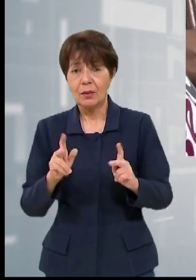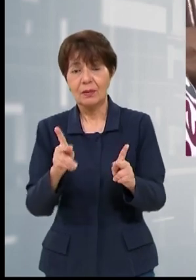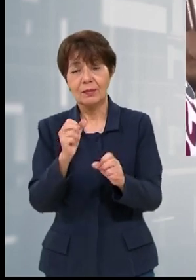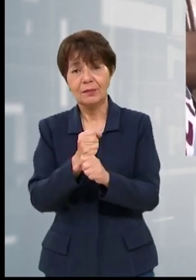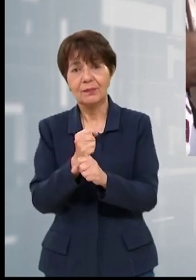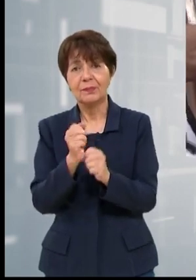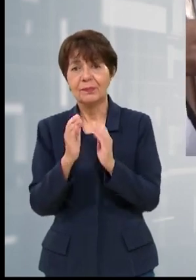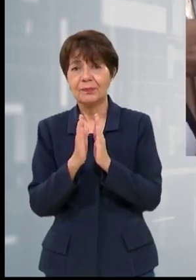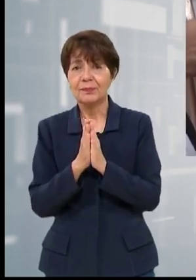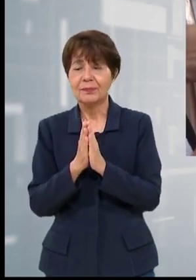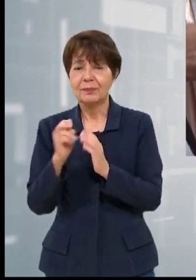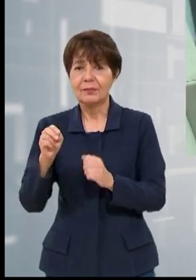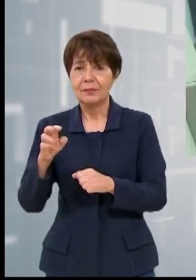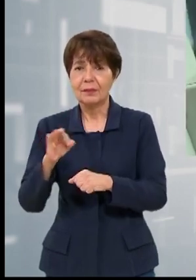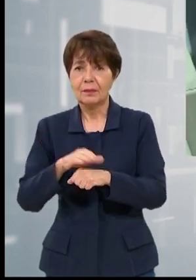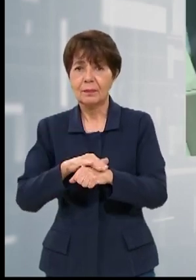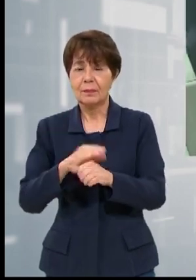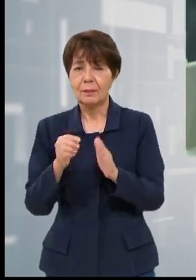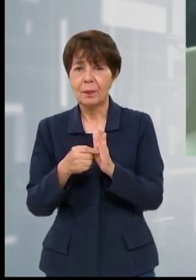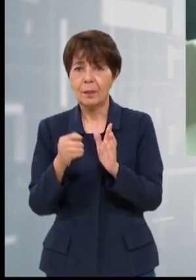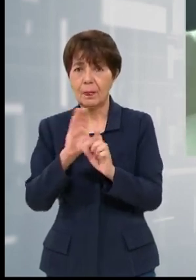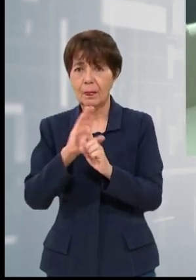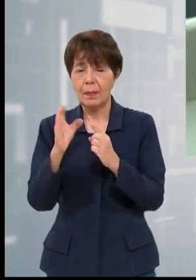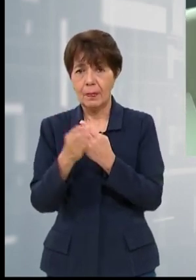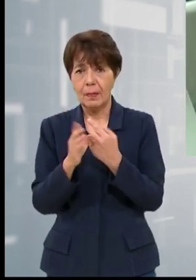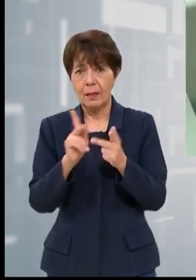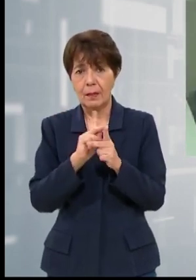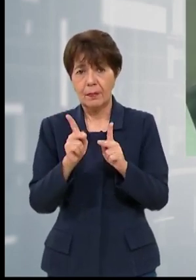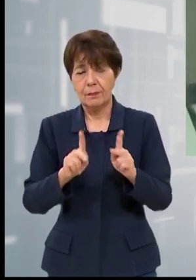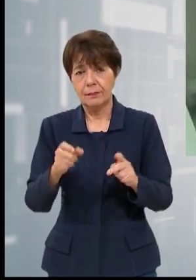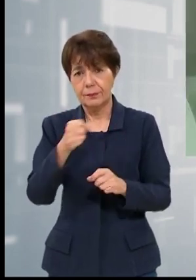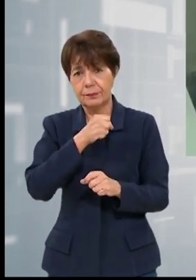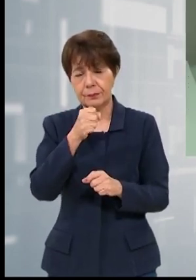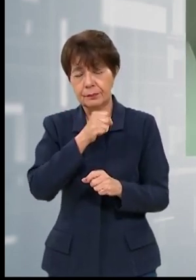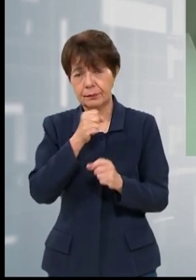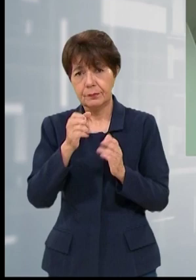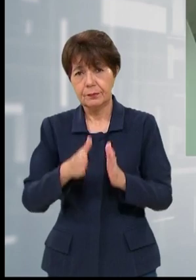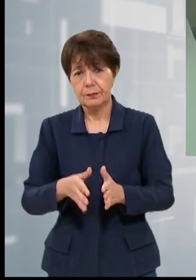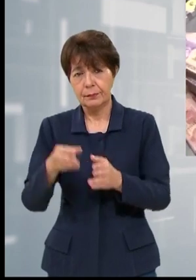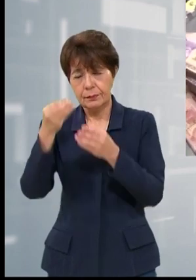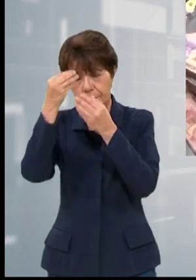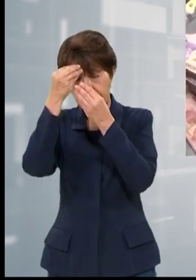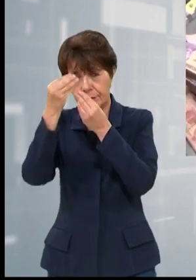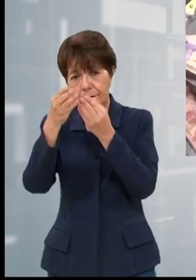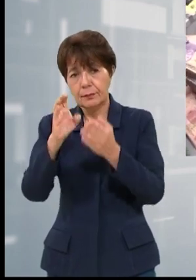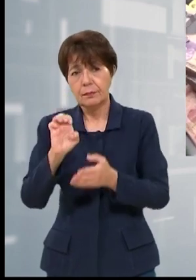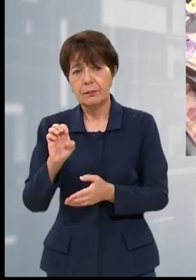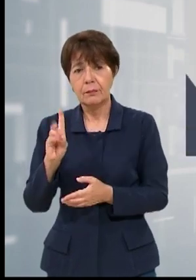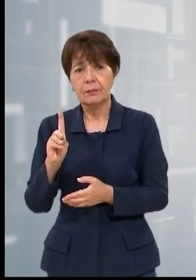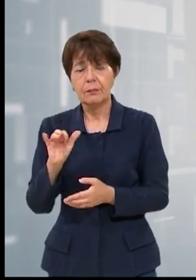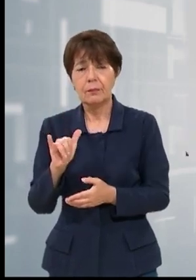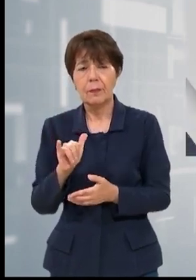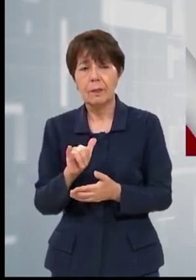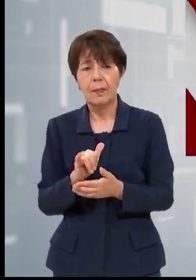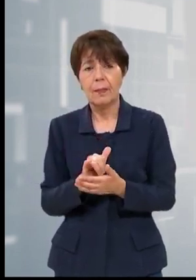Desde su yapo medios y notificios le invitamos a que juntos fomentemos una cultura de paz con imágenes de Nelson Montes les informó Edi Romero.